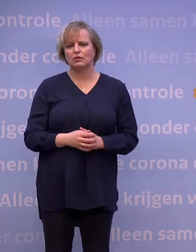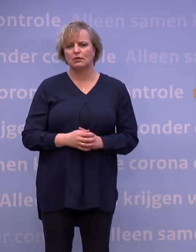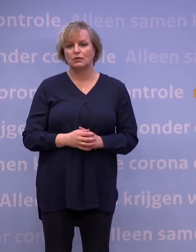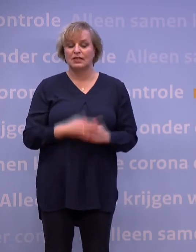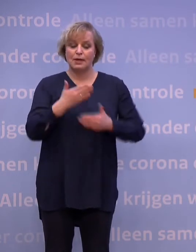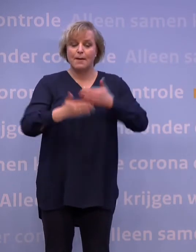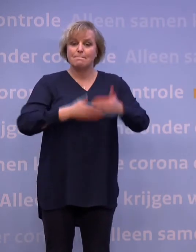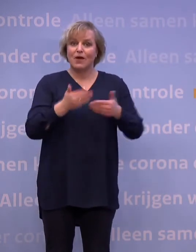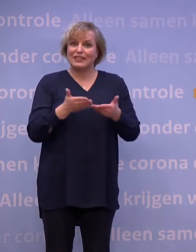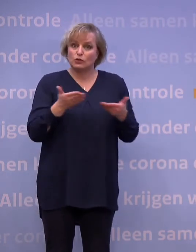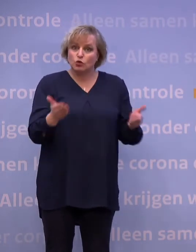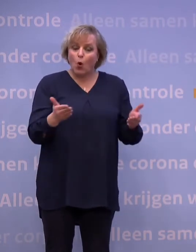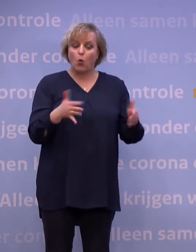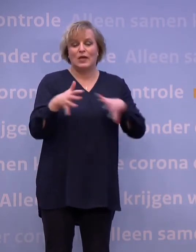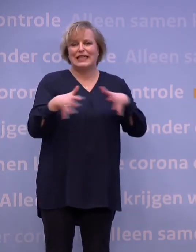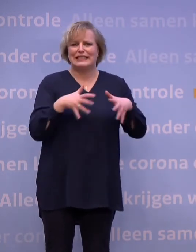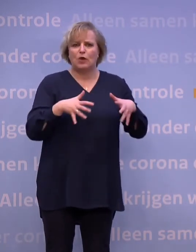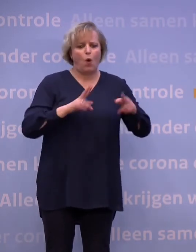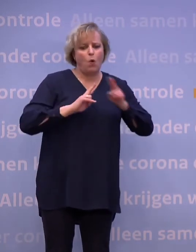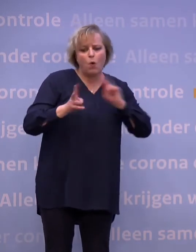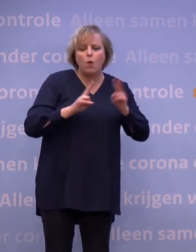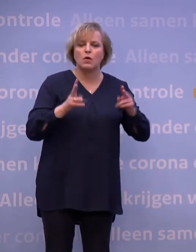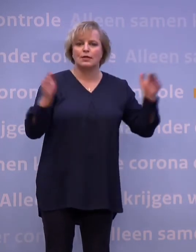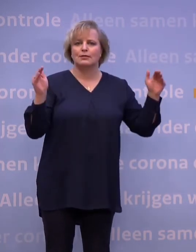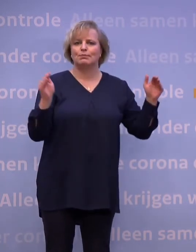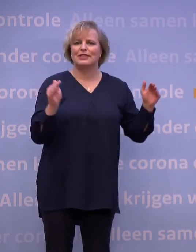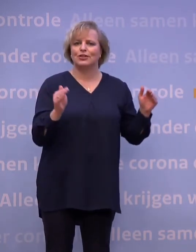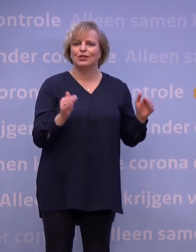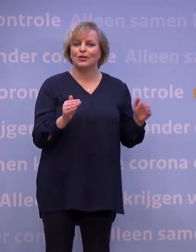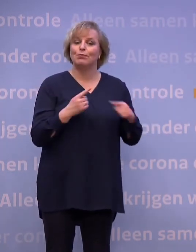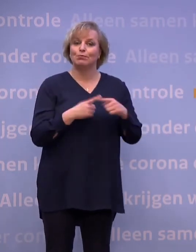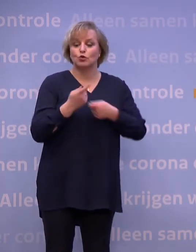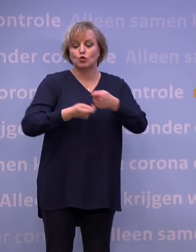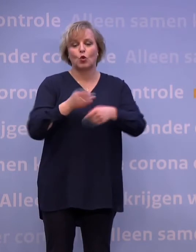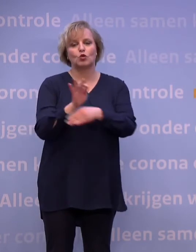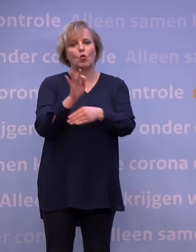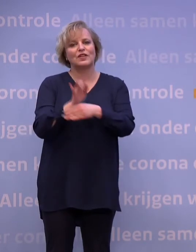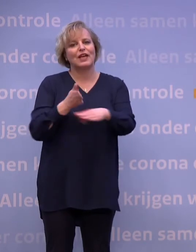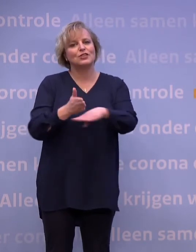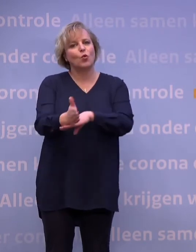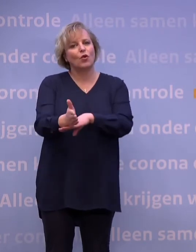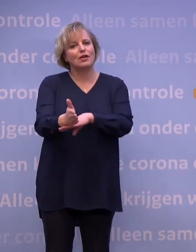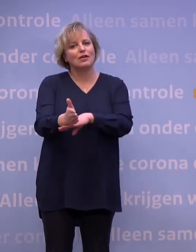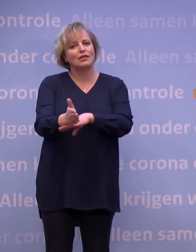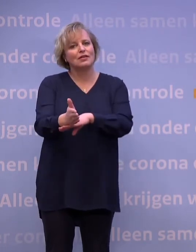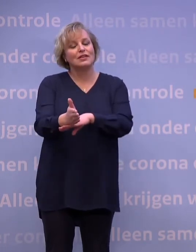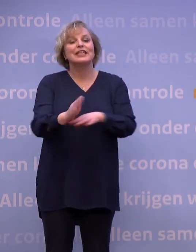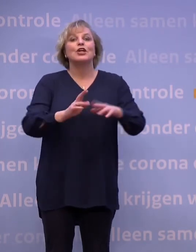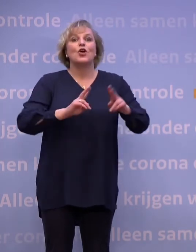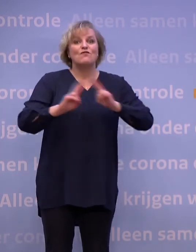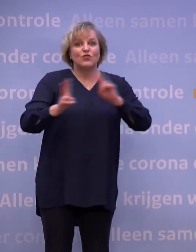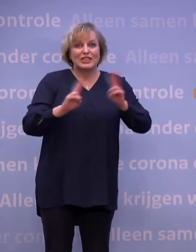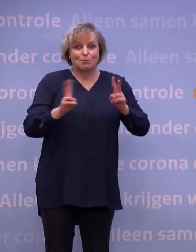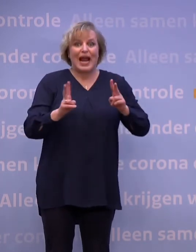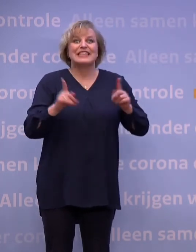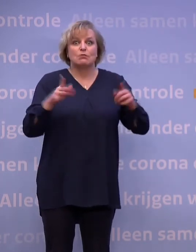die manier willen we het risico op verspreiding tegengaan en zorgen dat het onderwijs kan doorgaan. En willen we verspreiding afremmen,